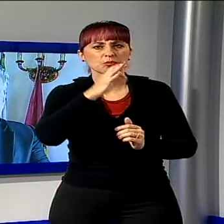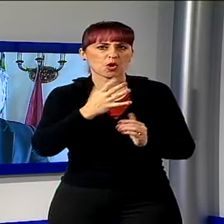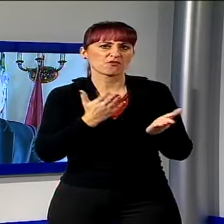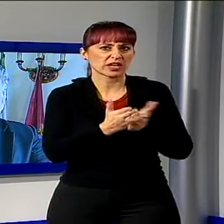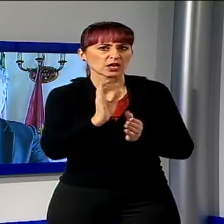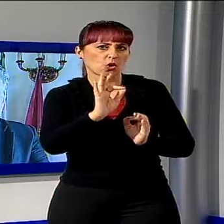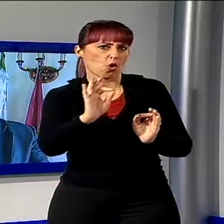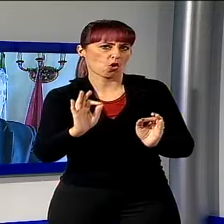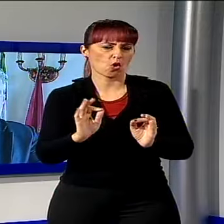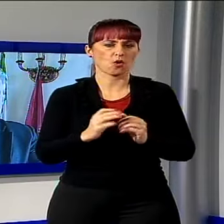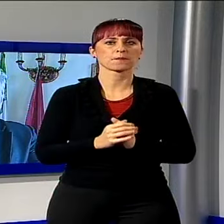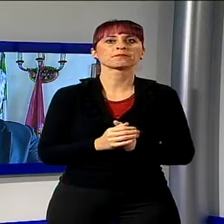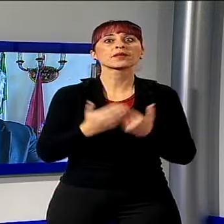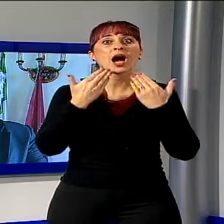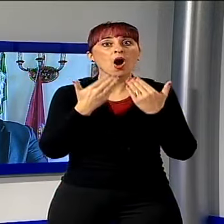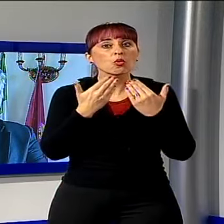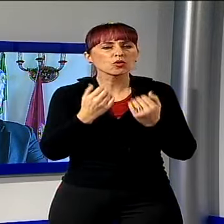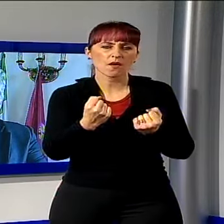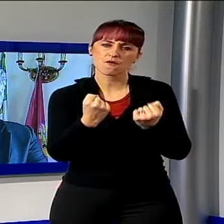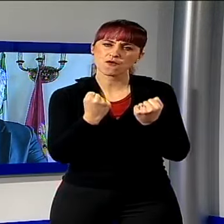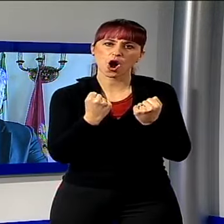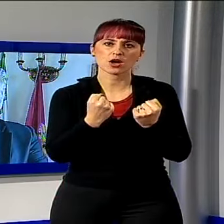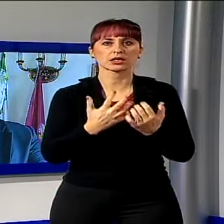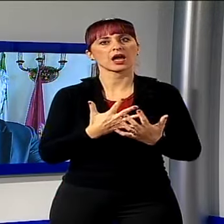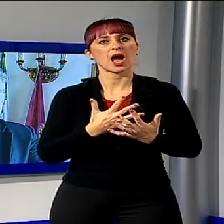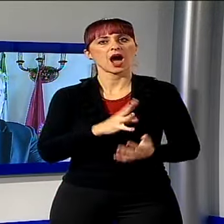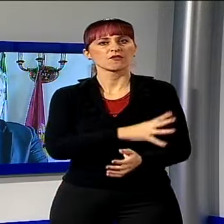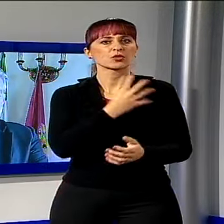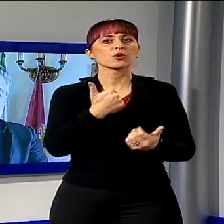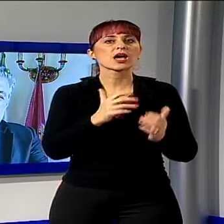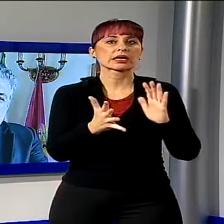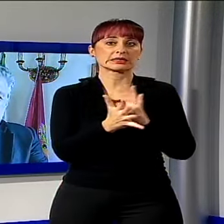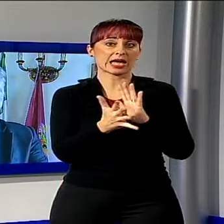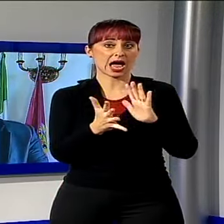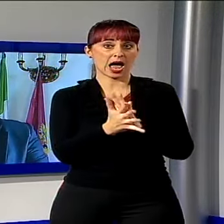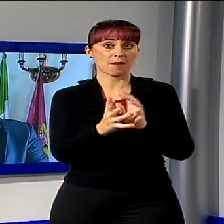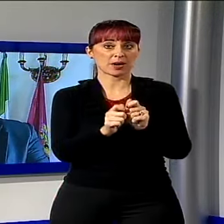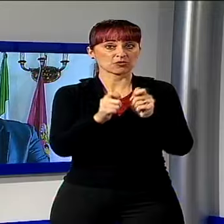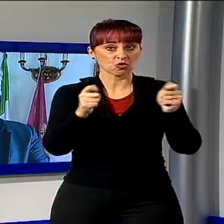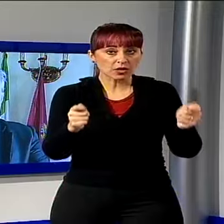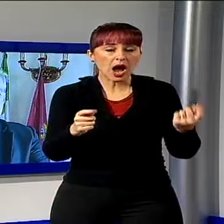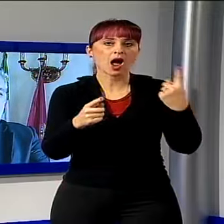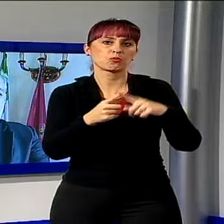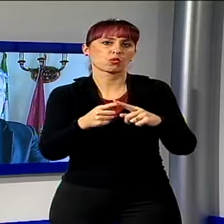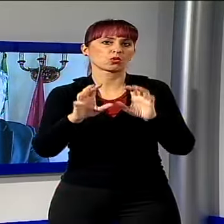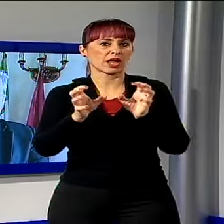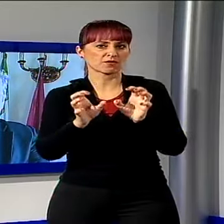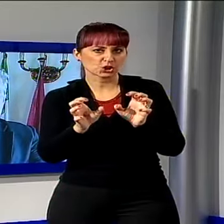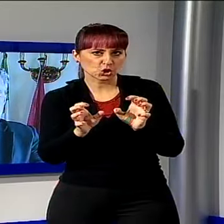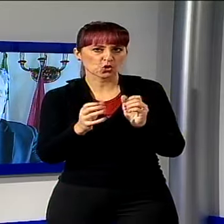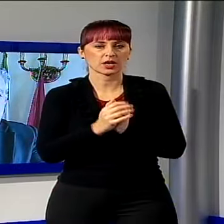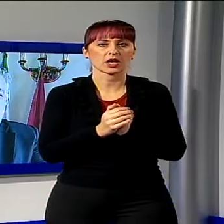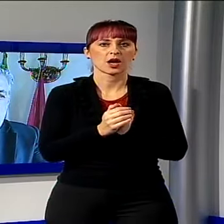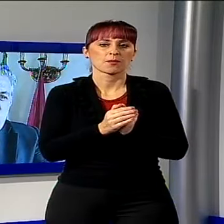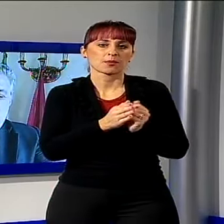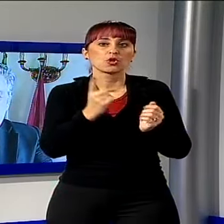L'augurio forte e affettuoso va anche agli amici della stampa, della carta stampata e delle televisioni che in